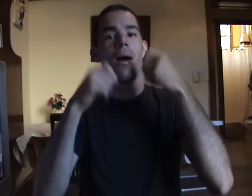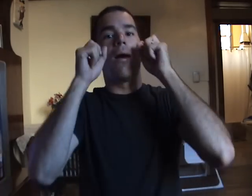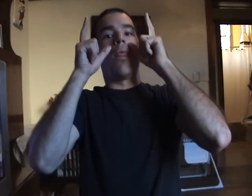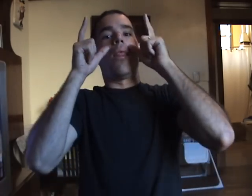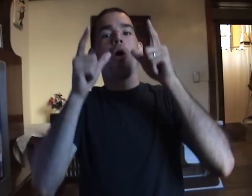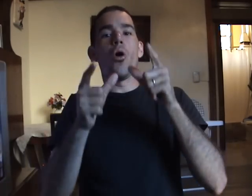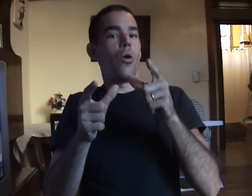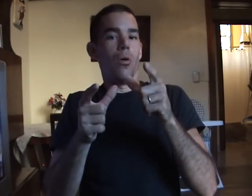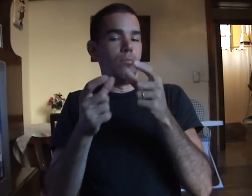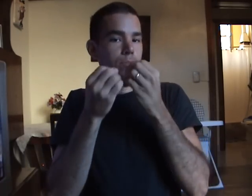Muevo mis